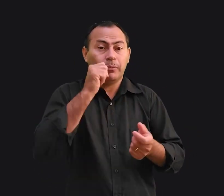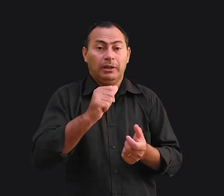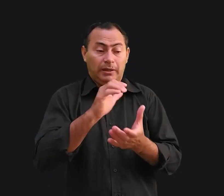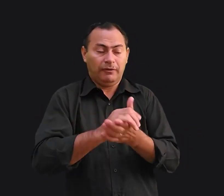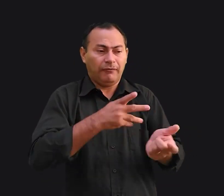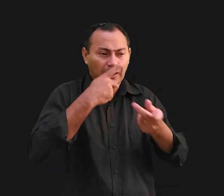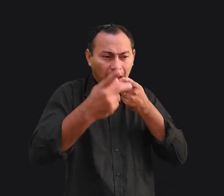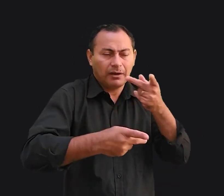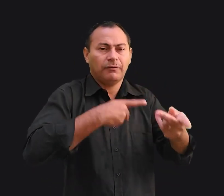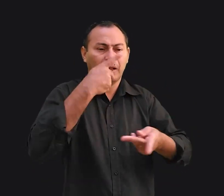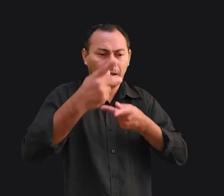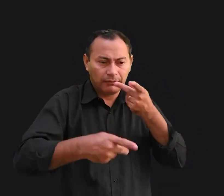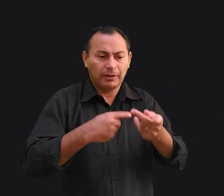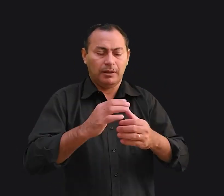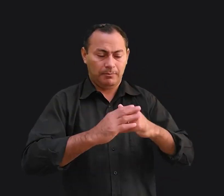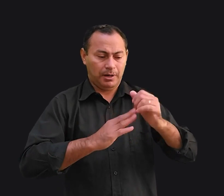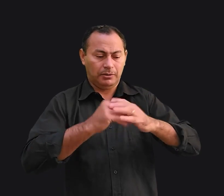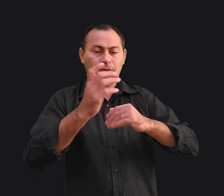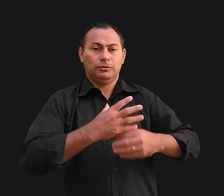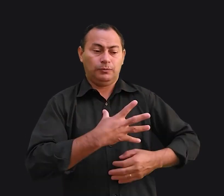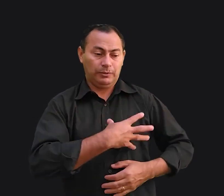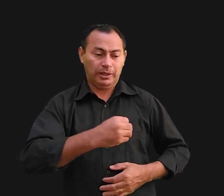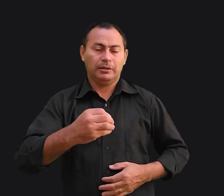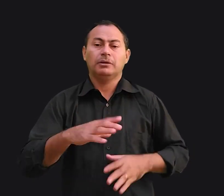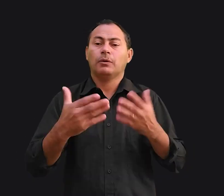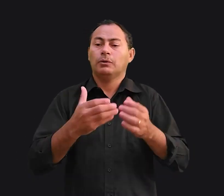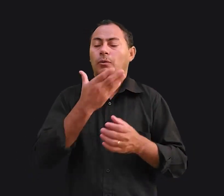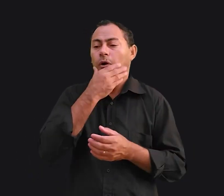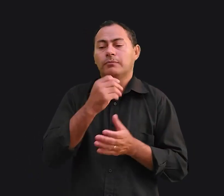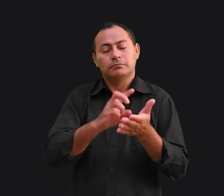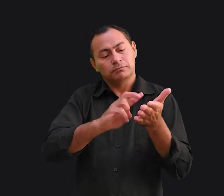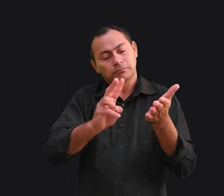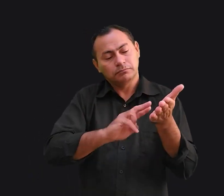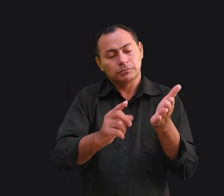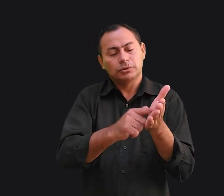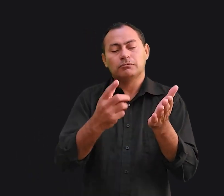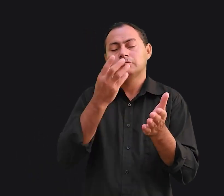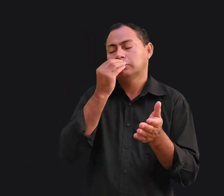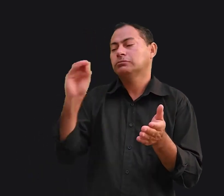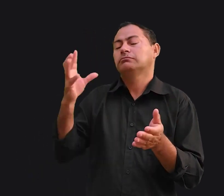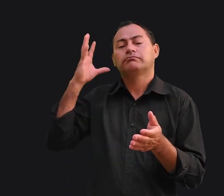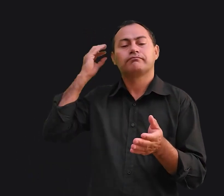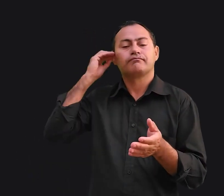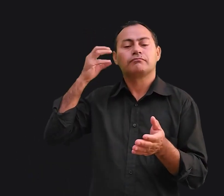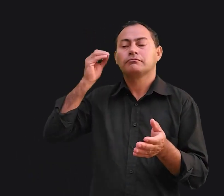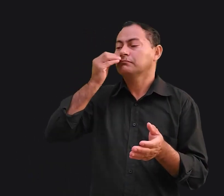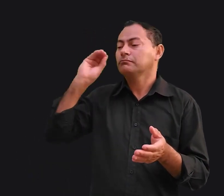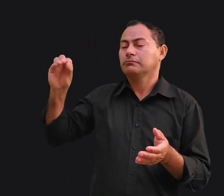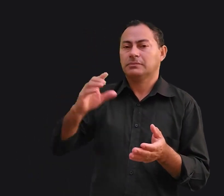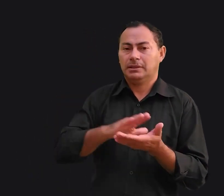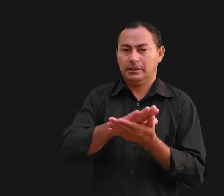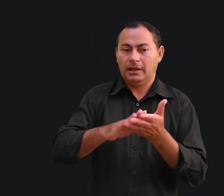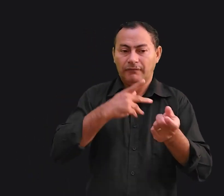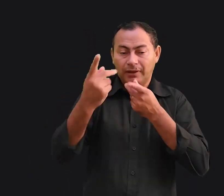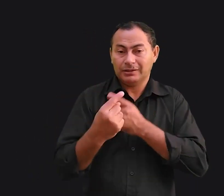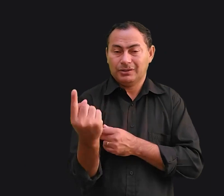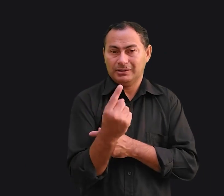falar e falar sobre a mãozinha do neném, enquanto ele continuava a ler o jornal. Ninguém quer ficar falando sozinho,